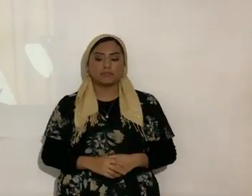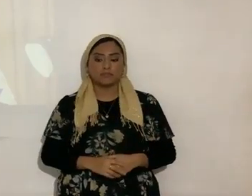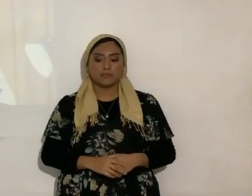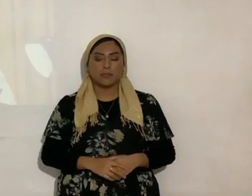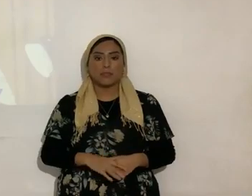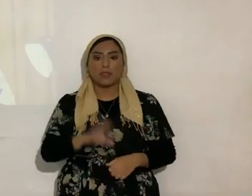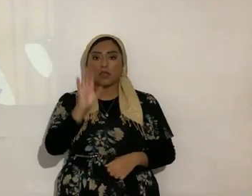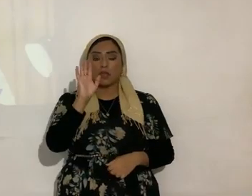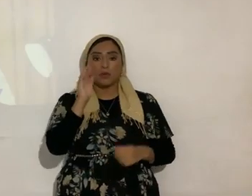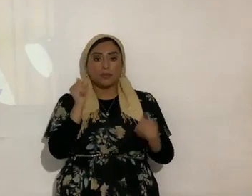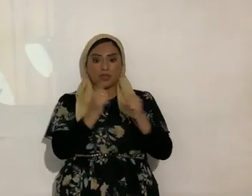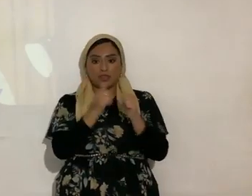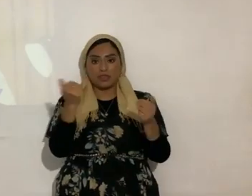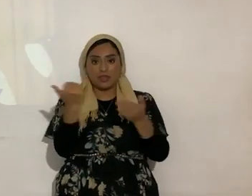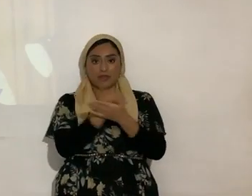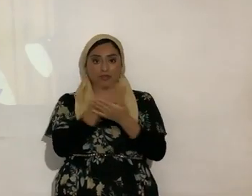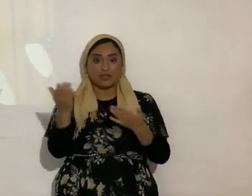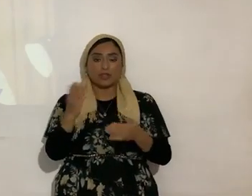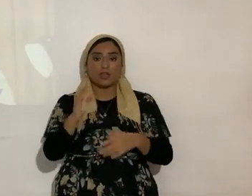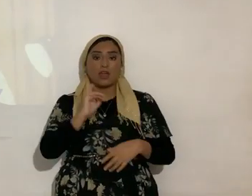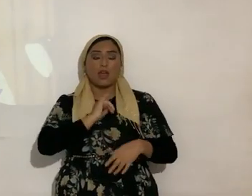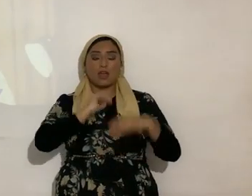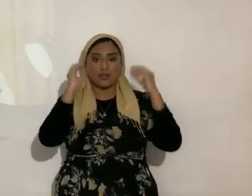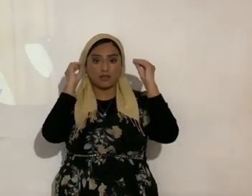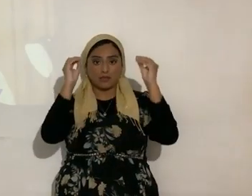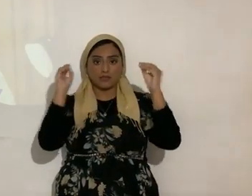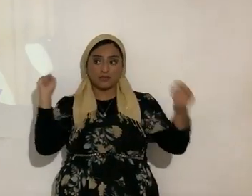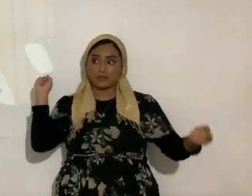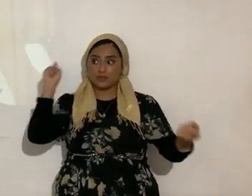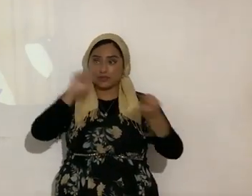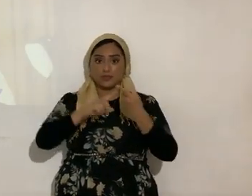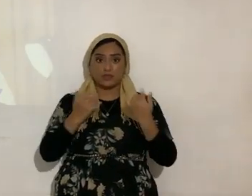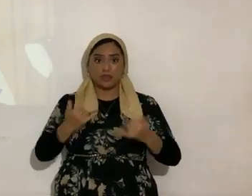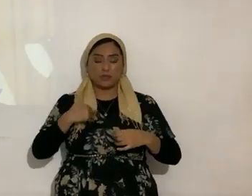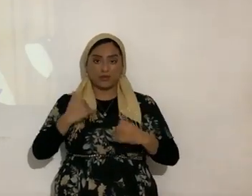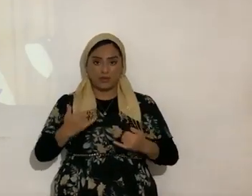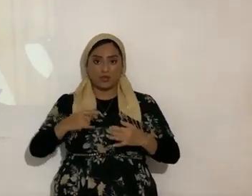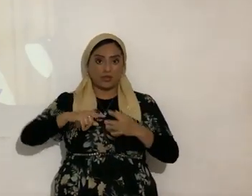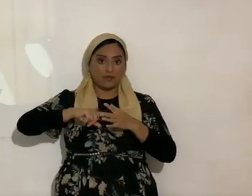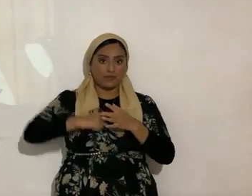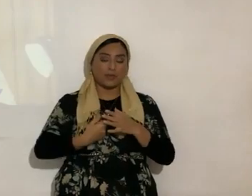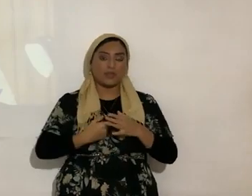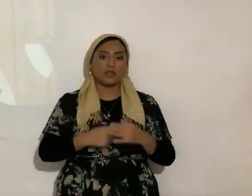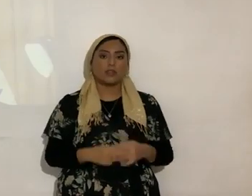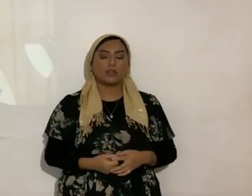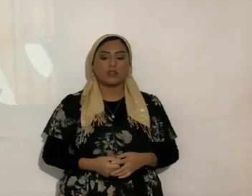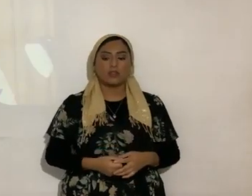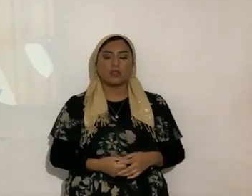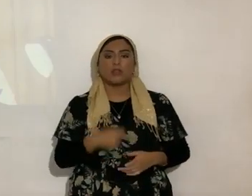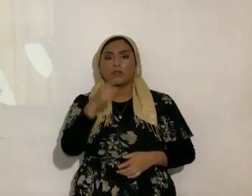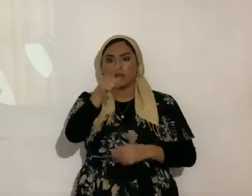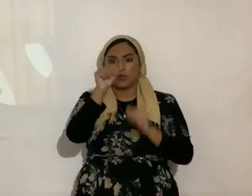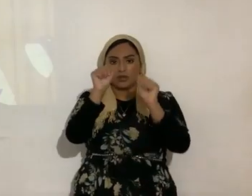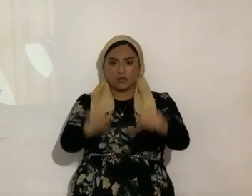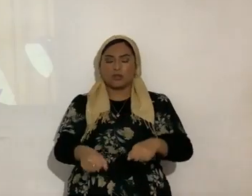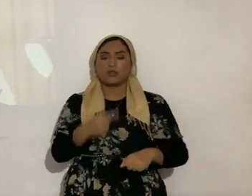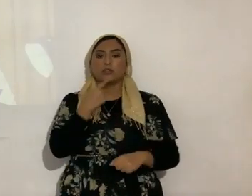con todo esto que yo ministré ahorita, hasta ahorita, y vamos empezando ahorita el tema, tú podrás decir con tu ego, bueno,